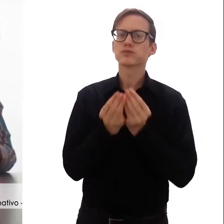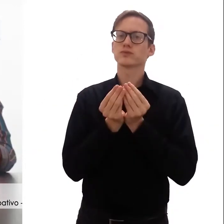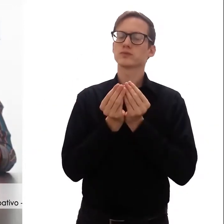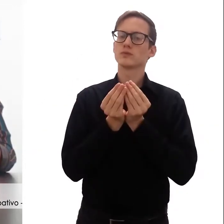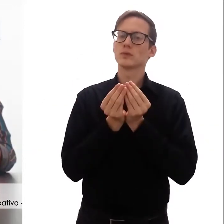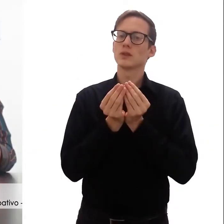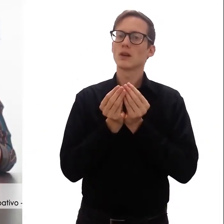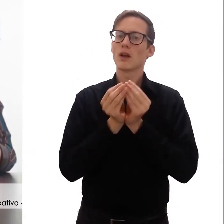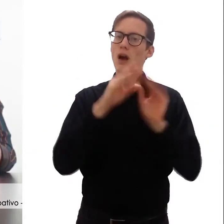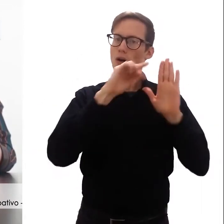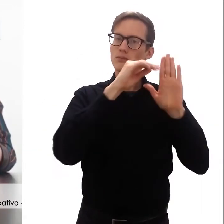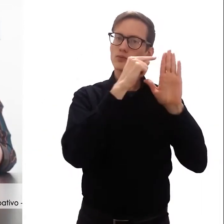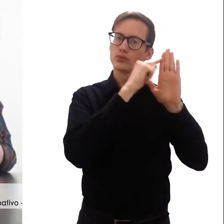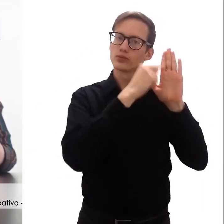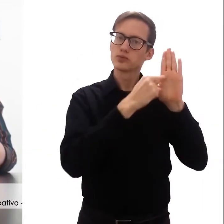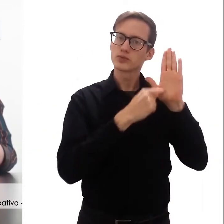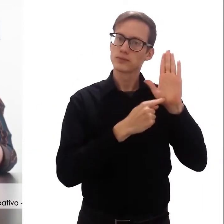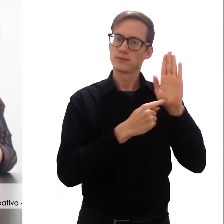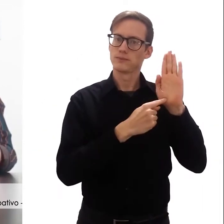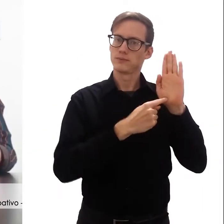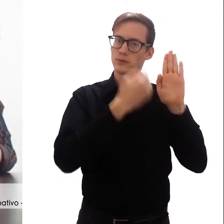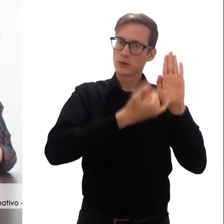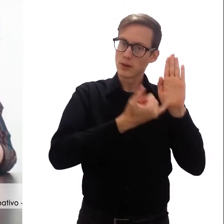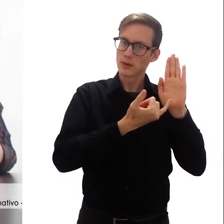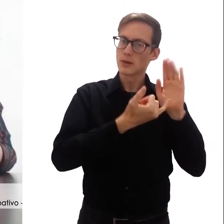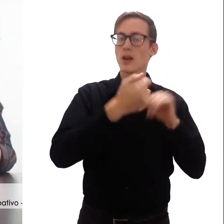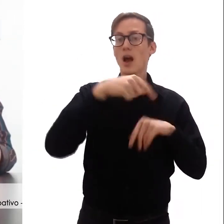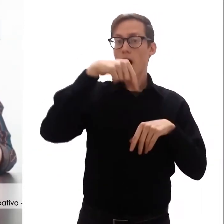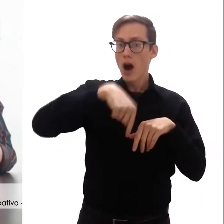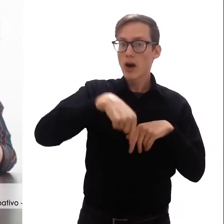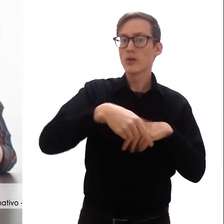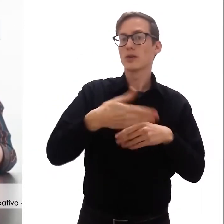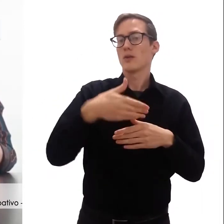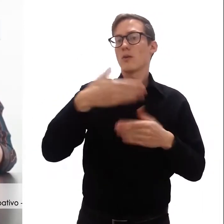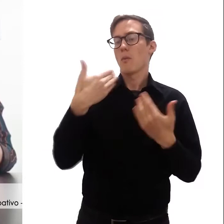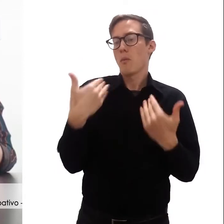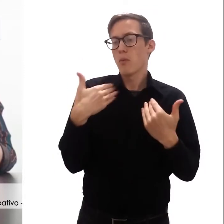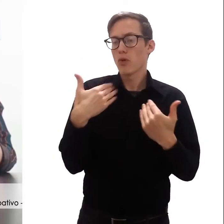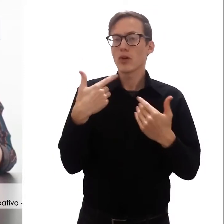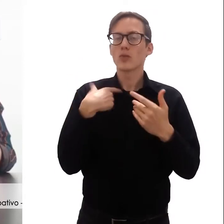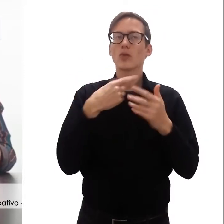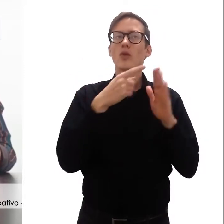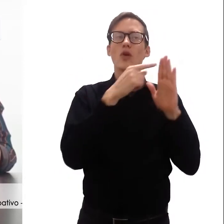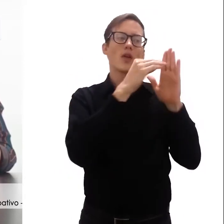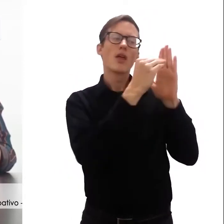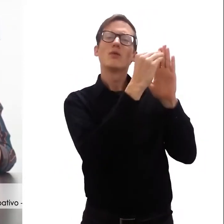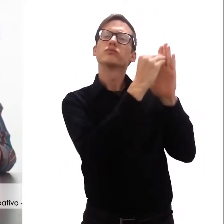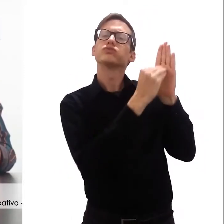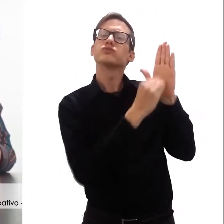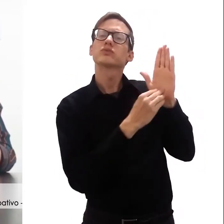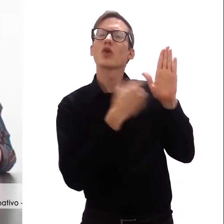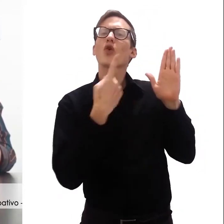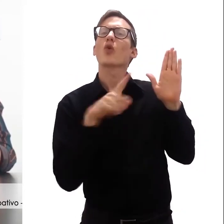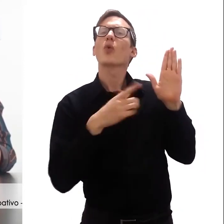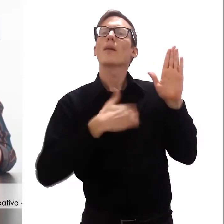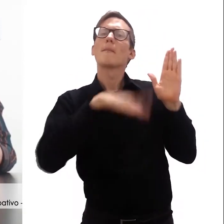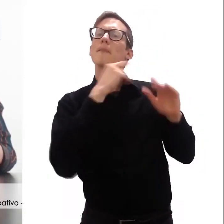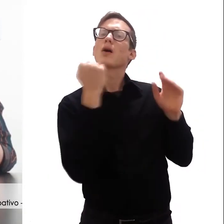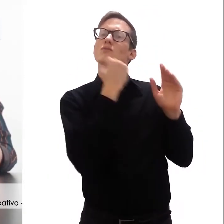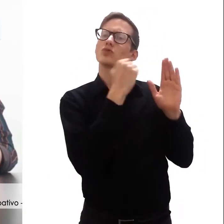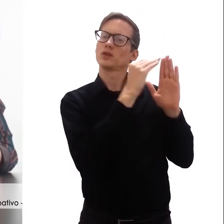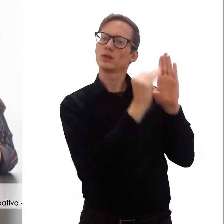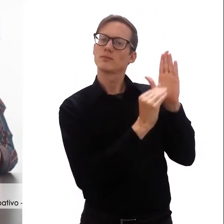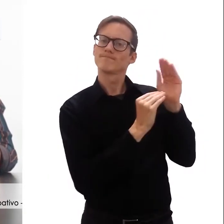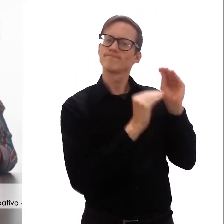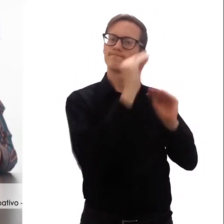lineamientos y uno ahora puede ponderarlos, es decir, lo que estamos planteando es que toda la comunidad universitaria